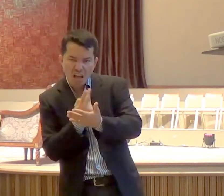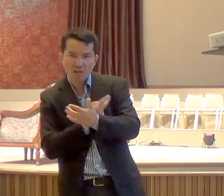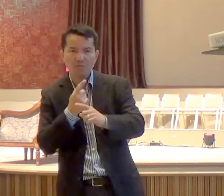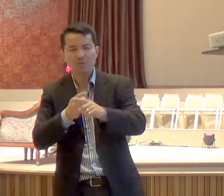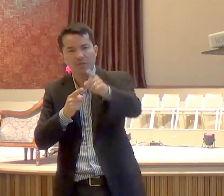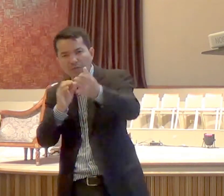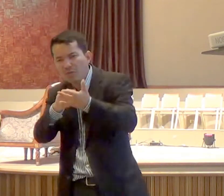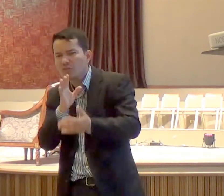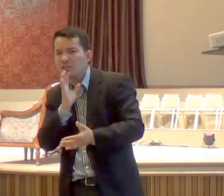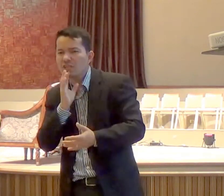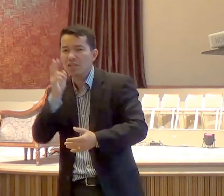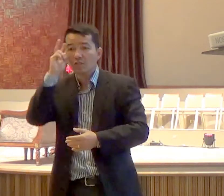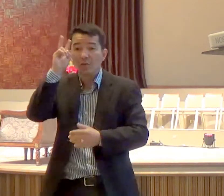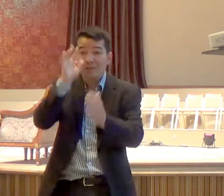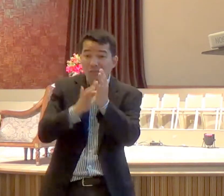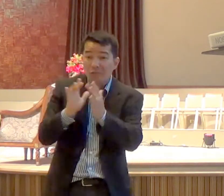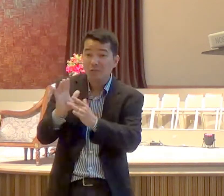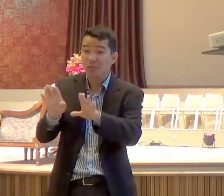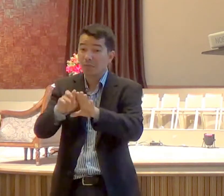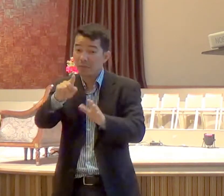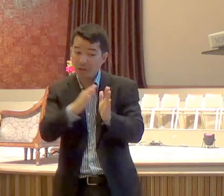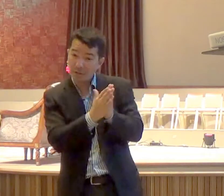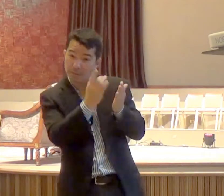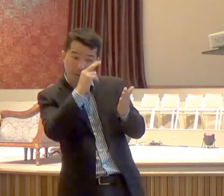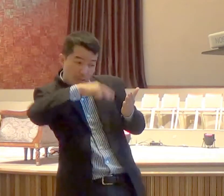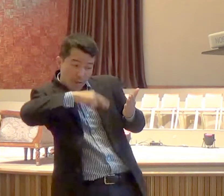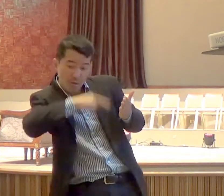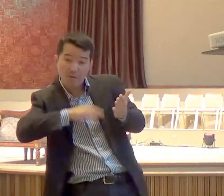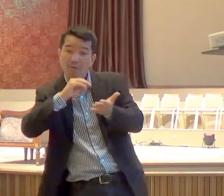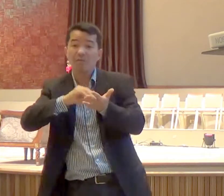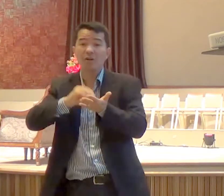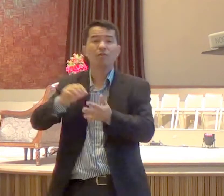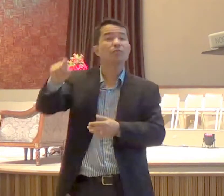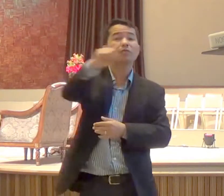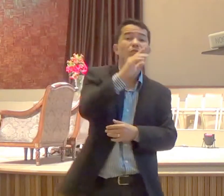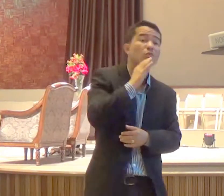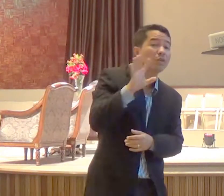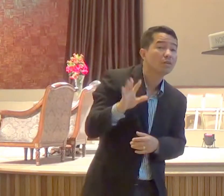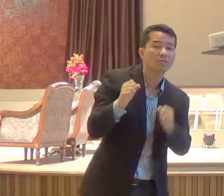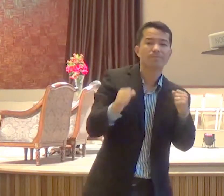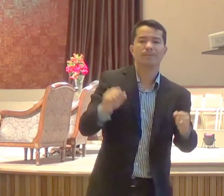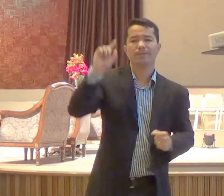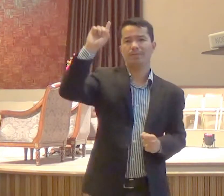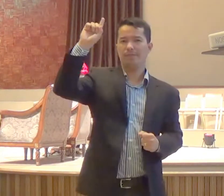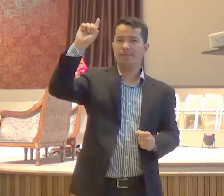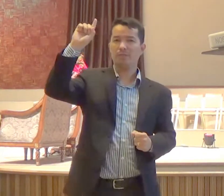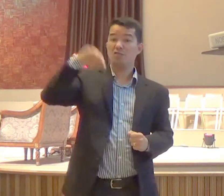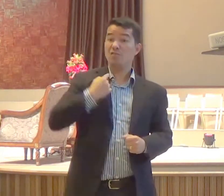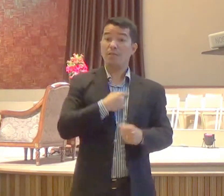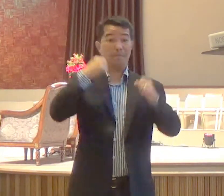o poder de Deus, vocês interpretam errado porque não conhecem as Escrituras e nem o poder de Deus, precisamos conhecer os dois,